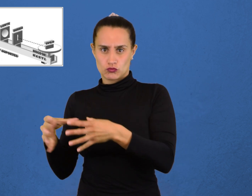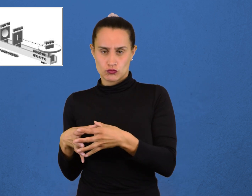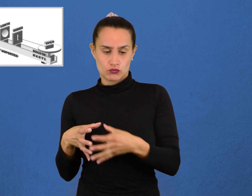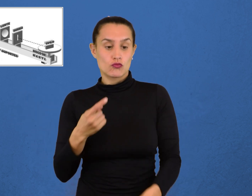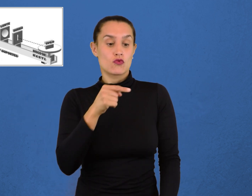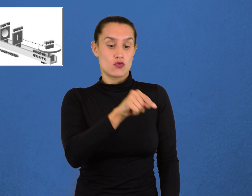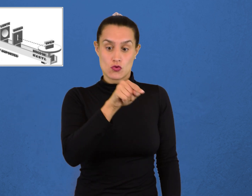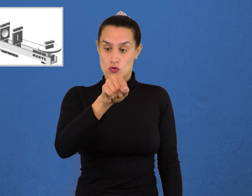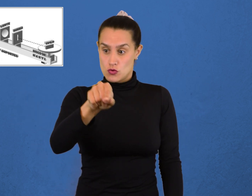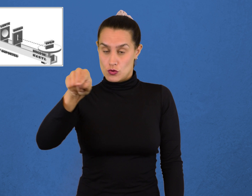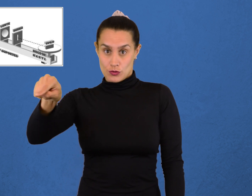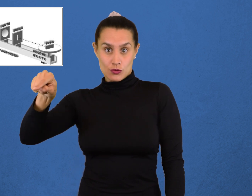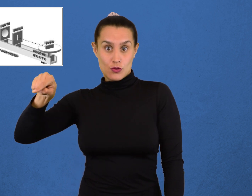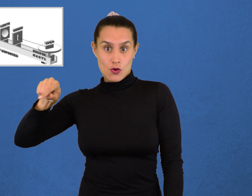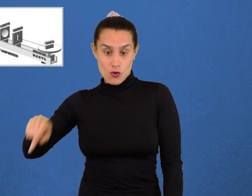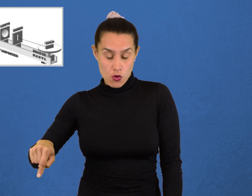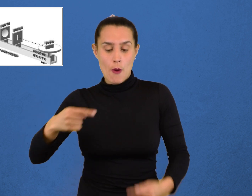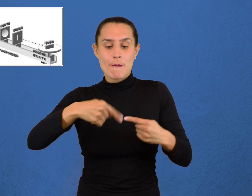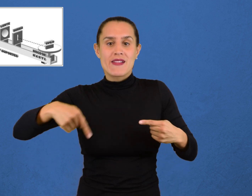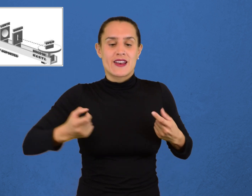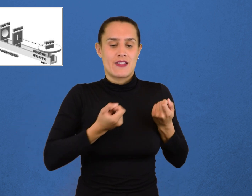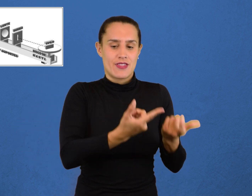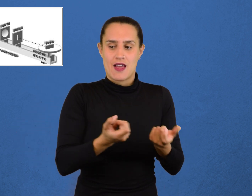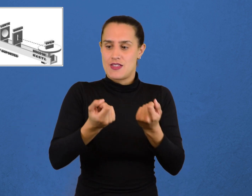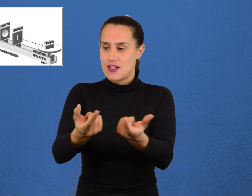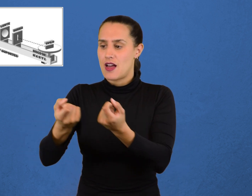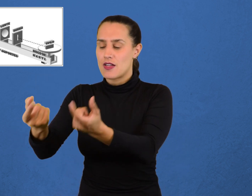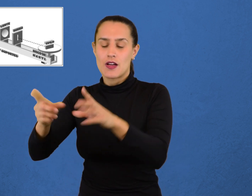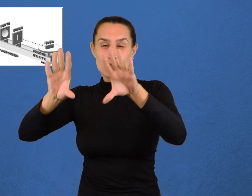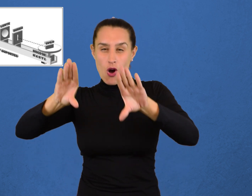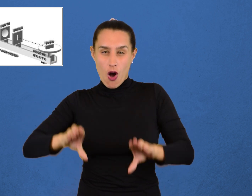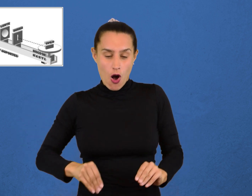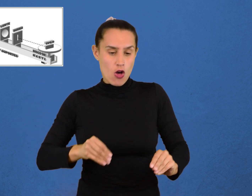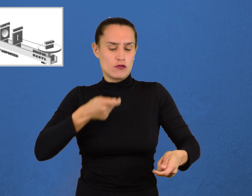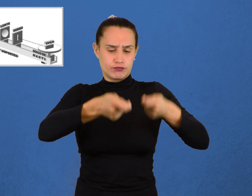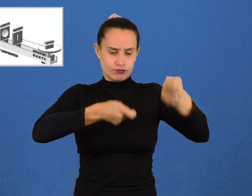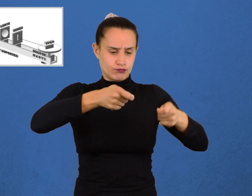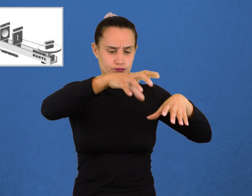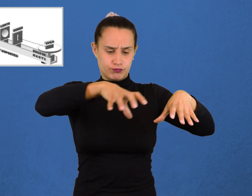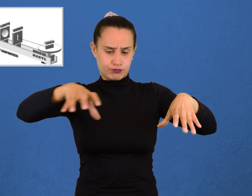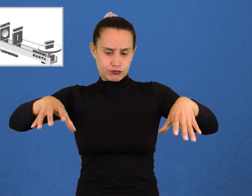Cada equipo contará con el material necesario para armar el dispositivo esquematizado en la figura.